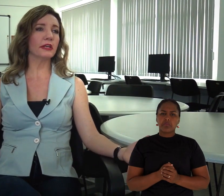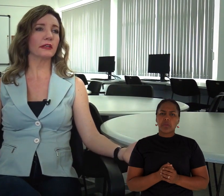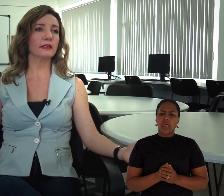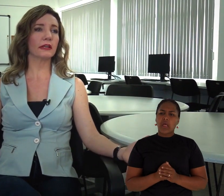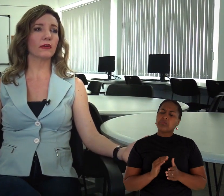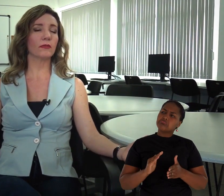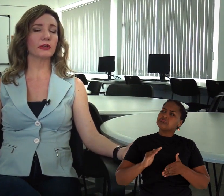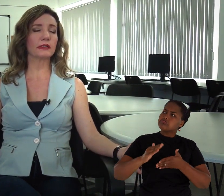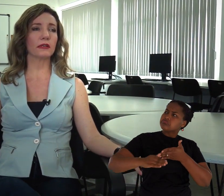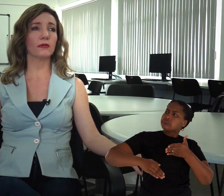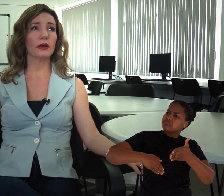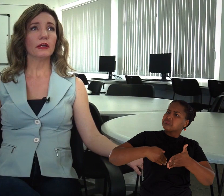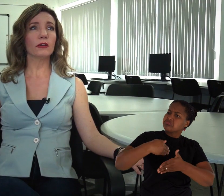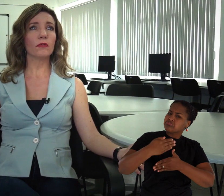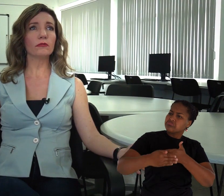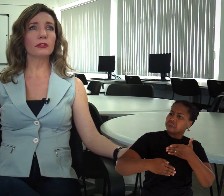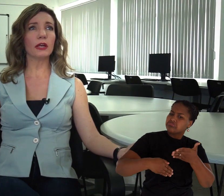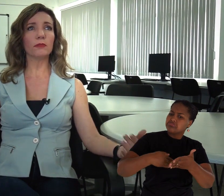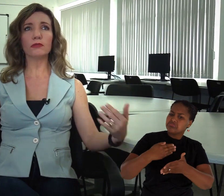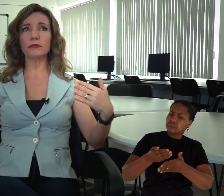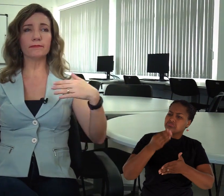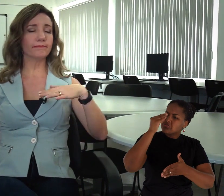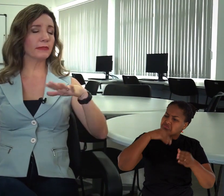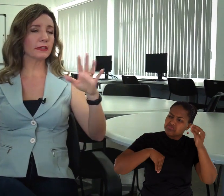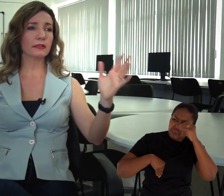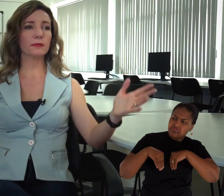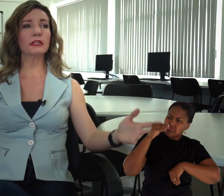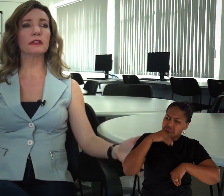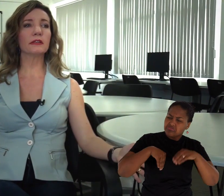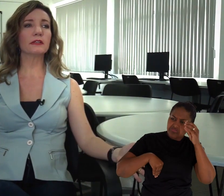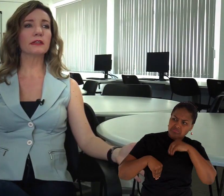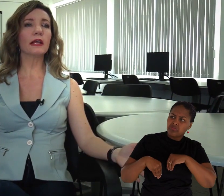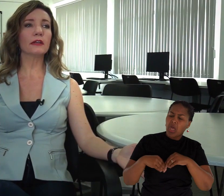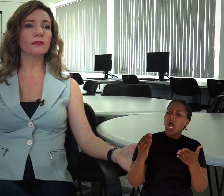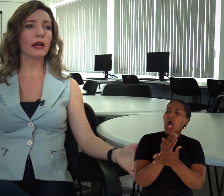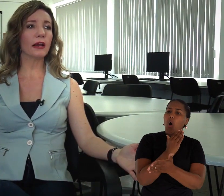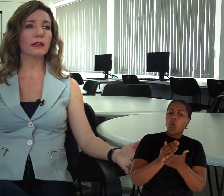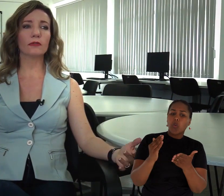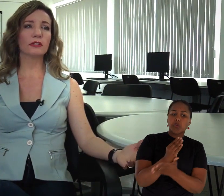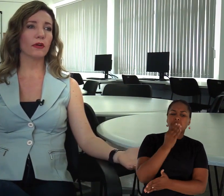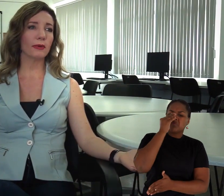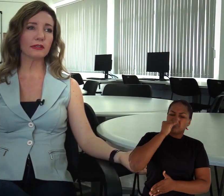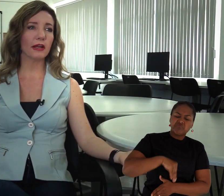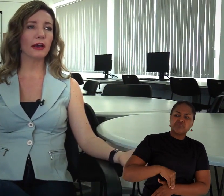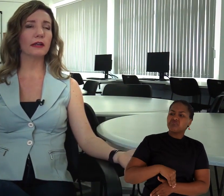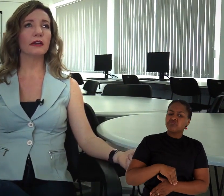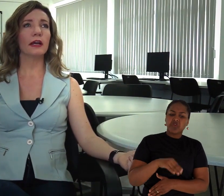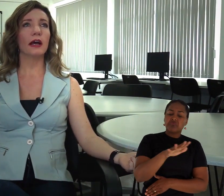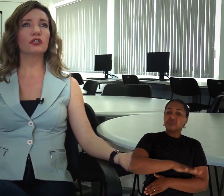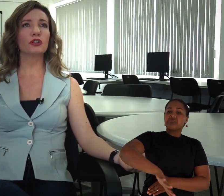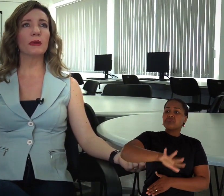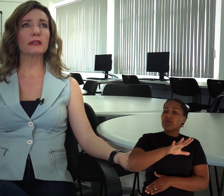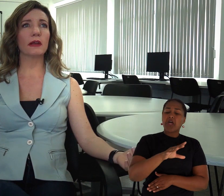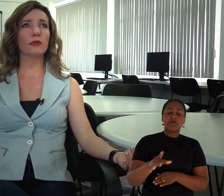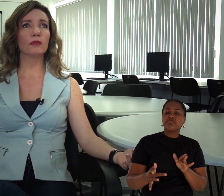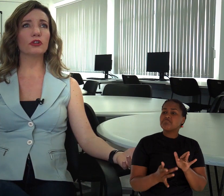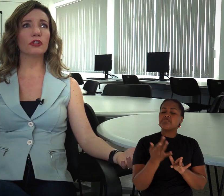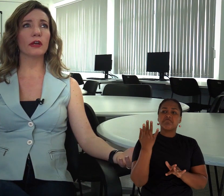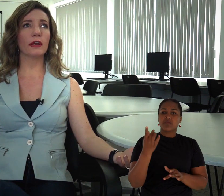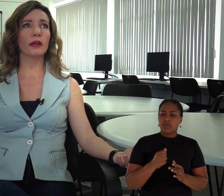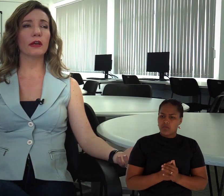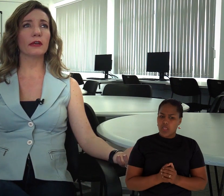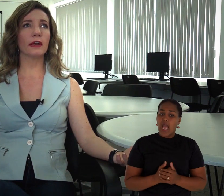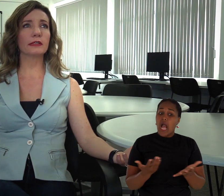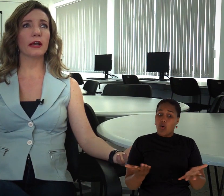meninas na computação. E com o tempo, essas meninas saíram da área, não estão mais na área. A gente percebe